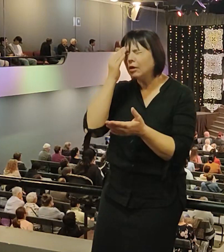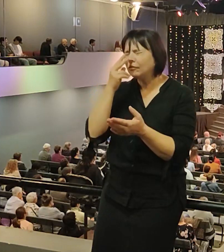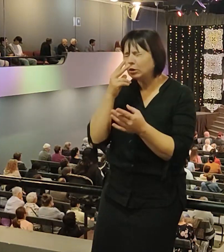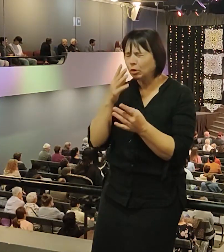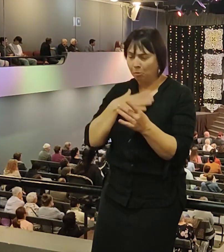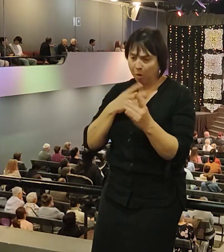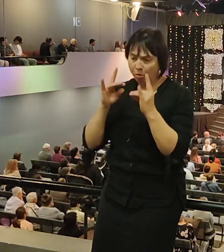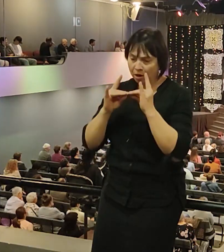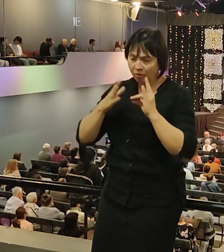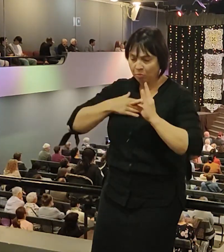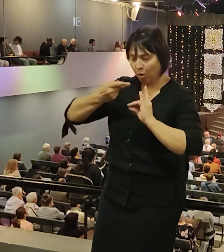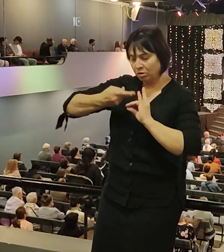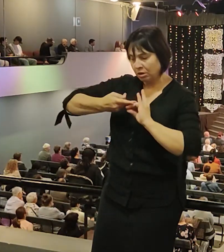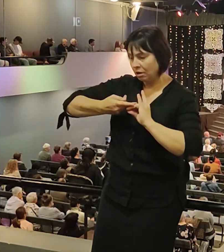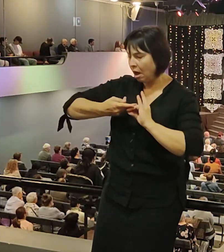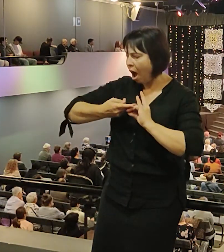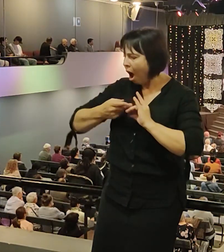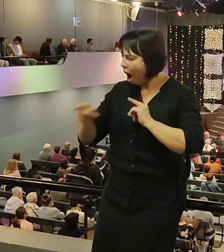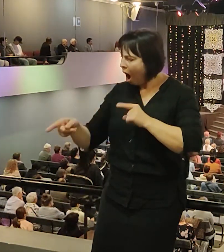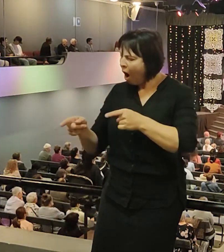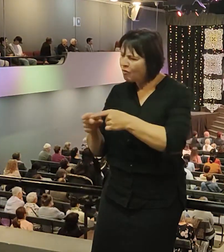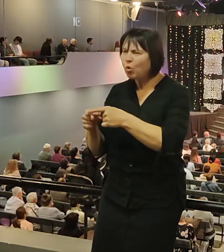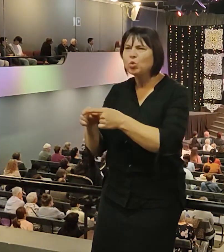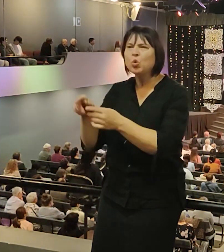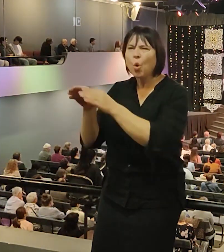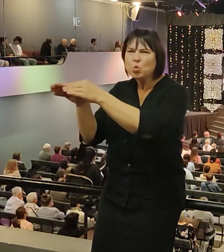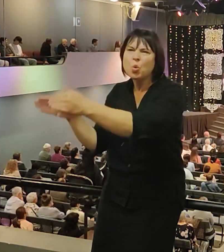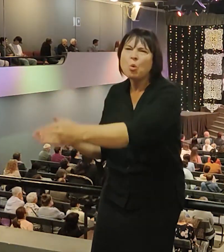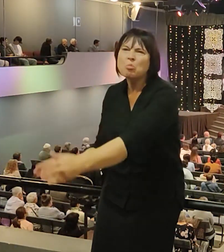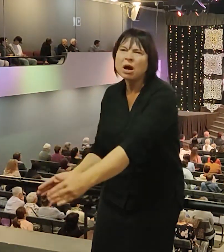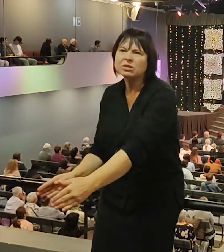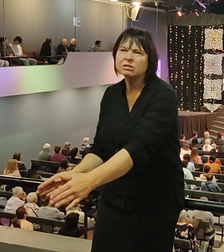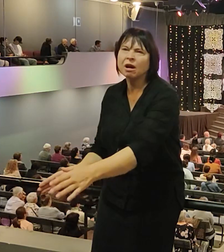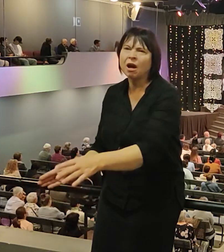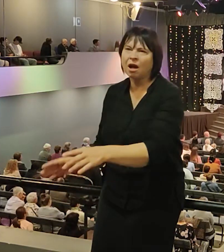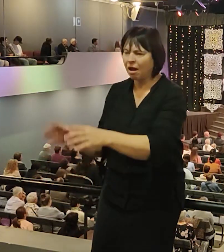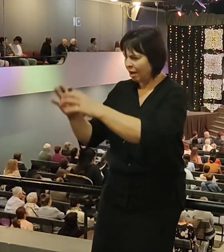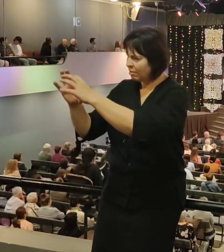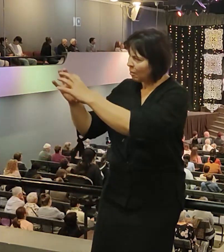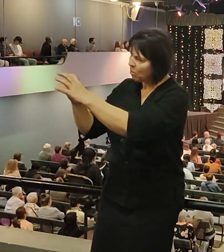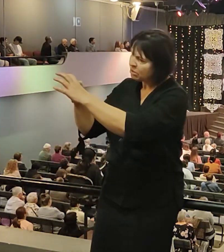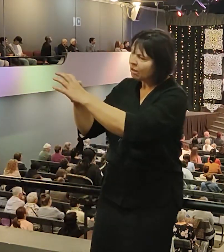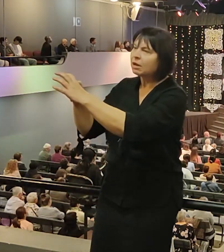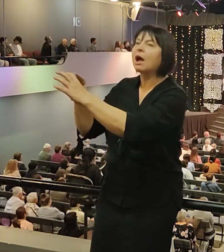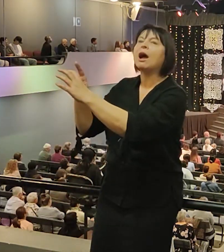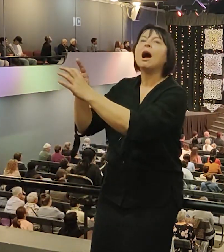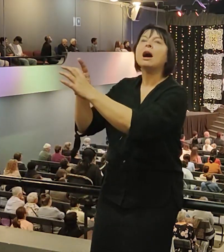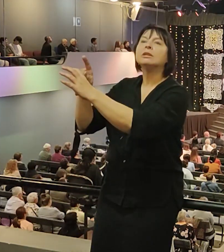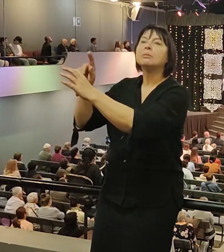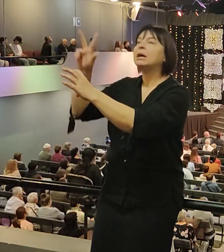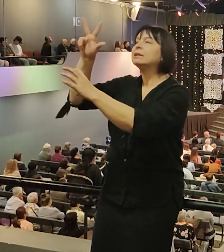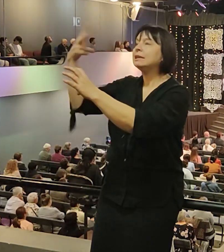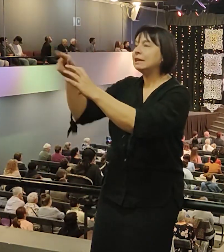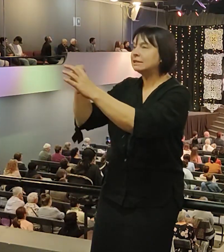лежит мое тело. А рядом в углу такая тумбочка, там будильник. Полчетвертого ночи. Сатана сидит, вот так и двигаться не может.